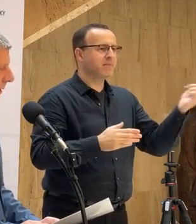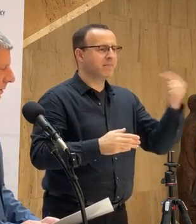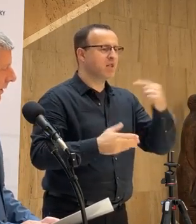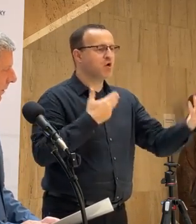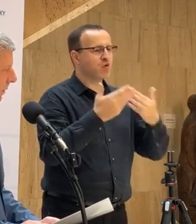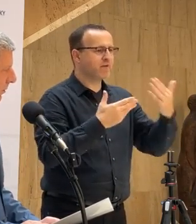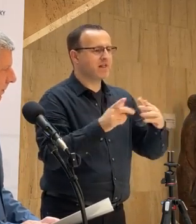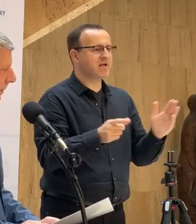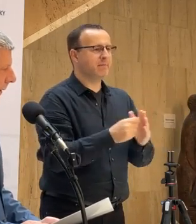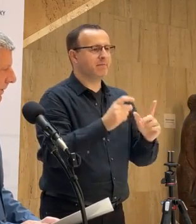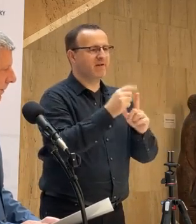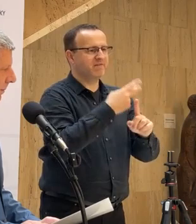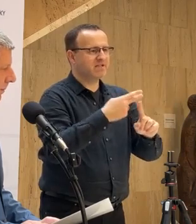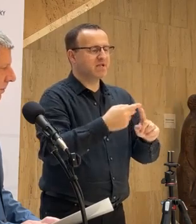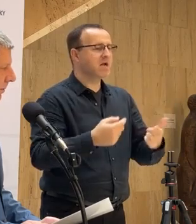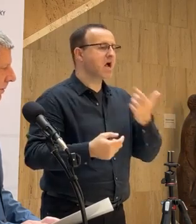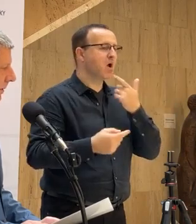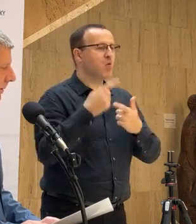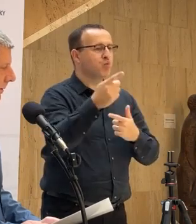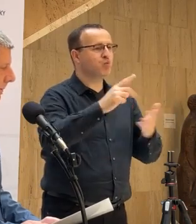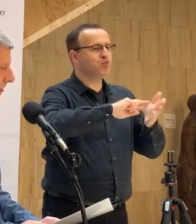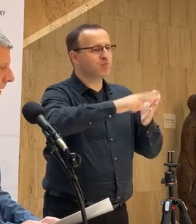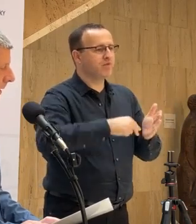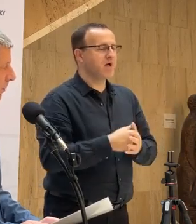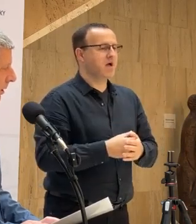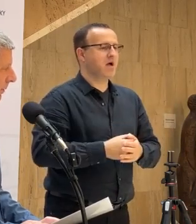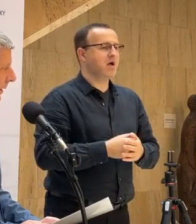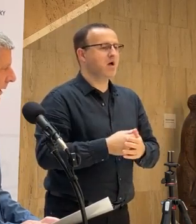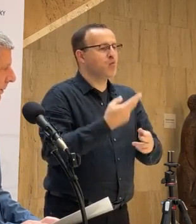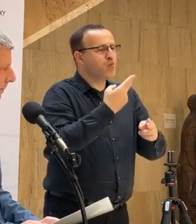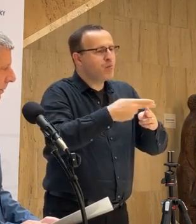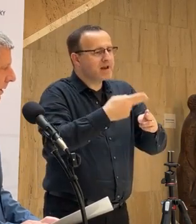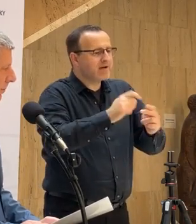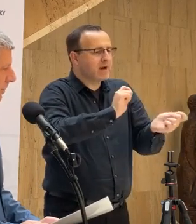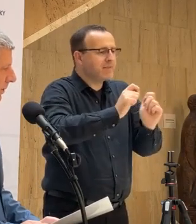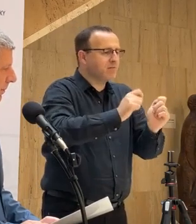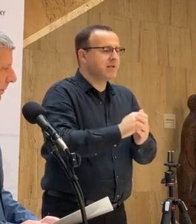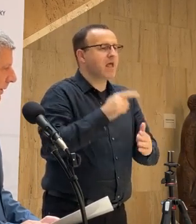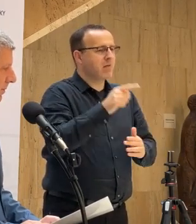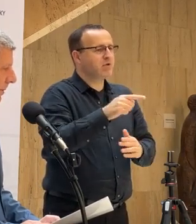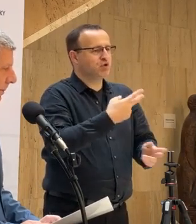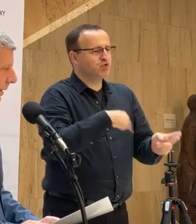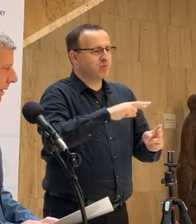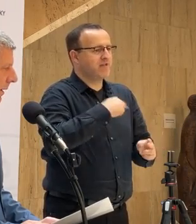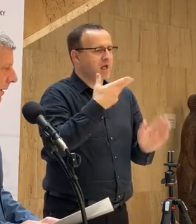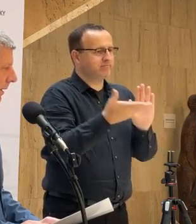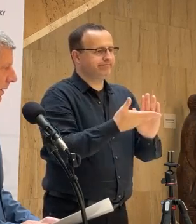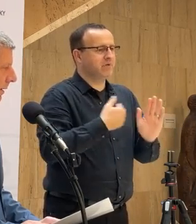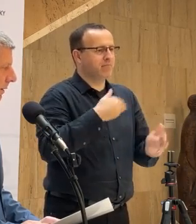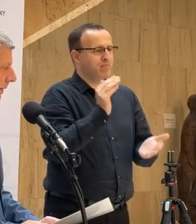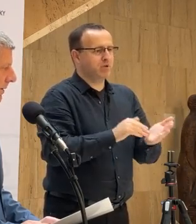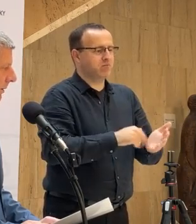Pfizerom o tom, akým spôsobom tú zmluvu remodelovať tak, aby zodpovedal tomu, čo potrebujeme. V každom prípade,